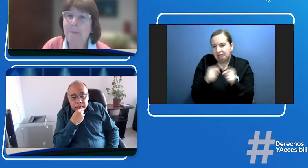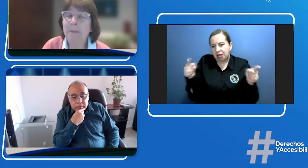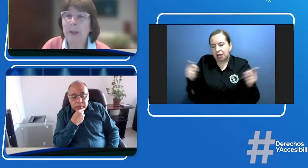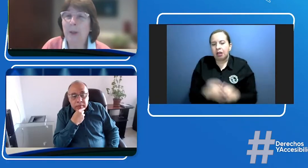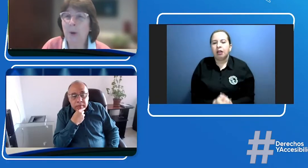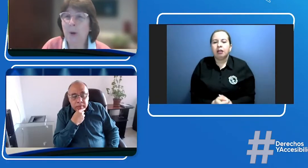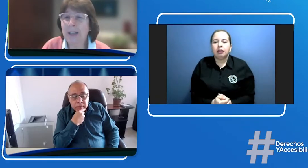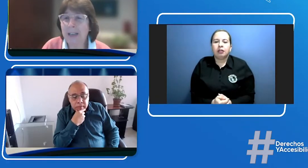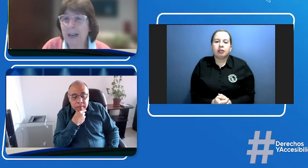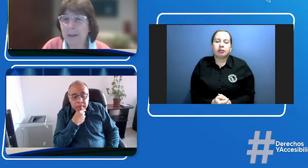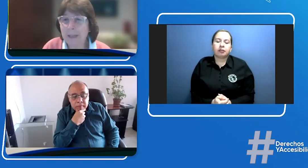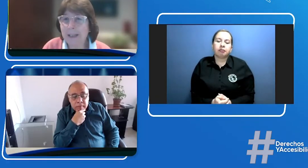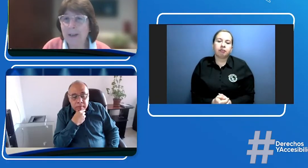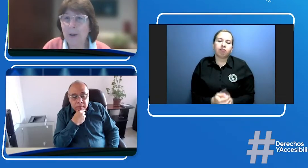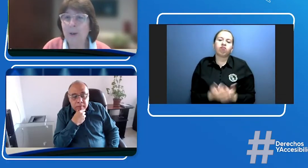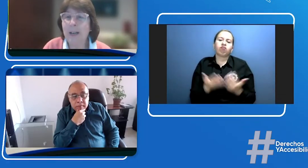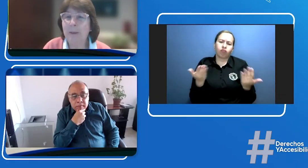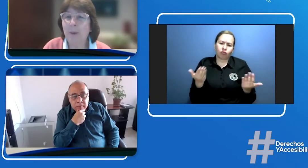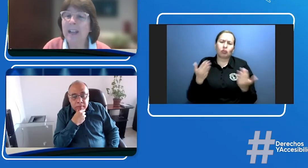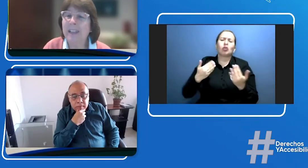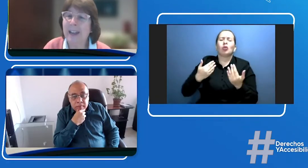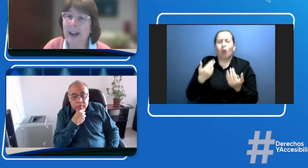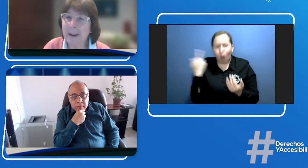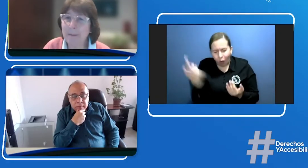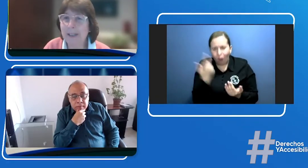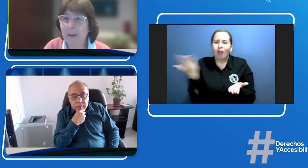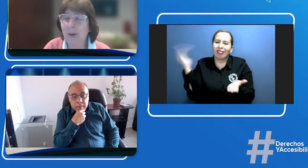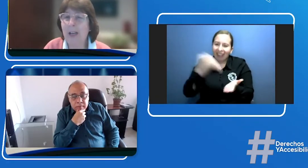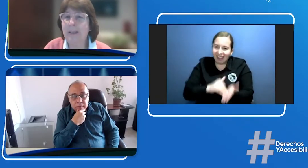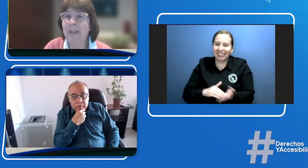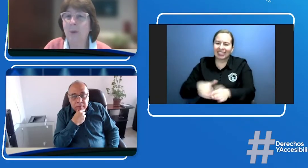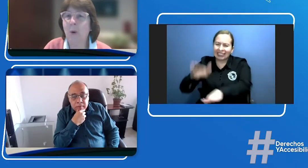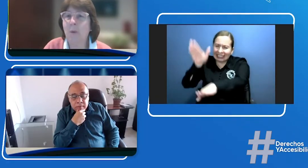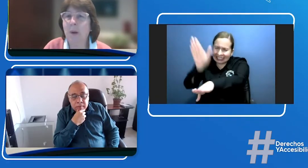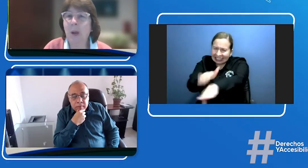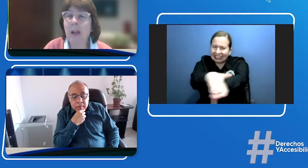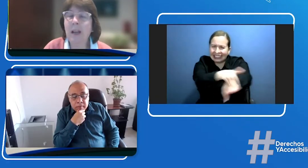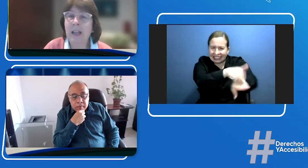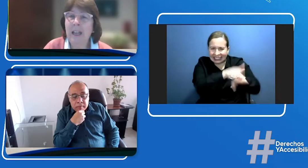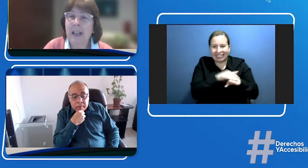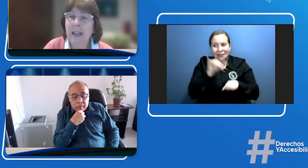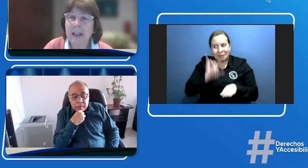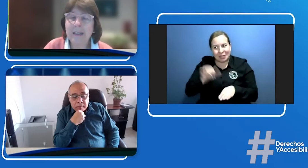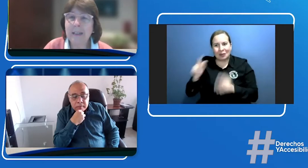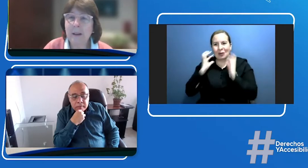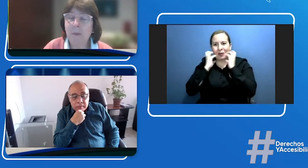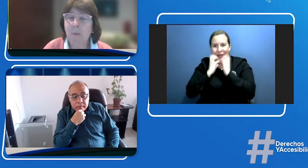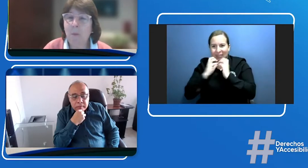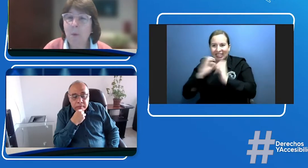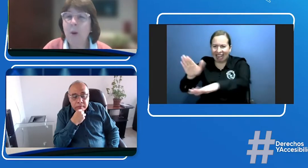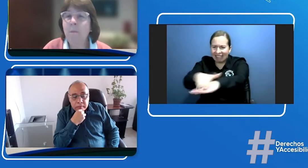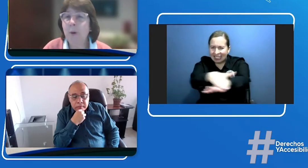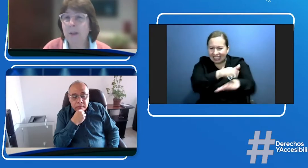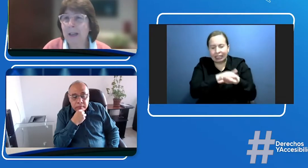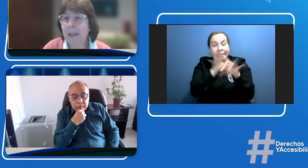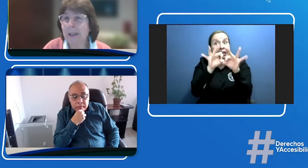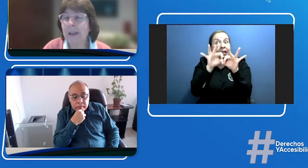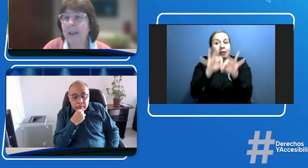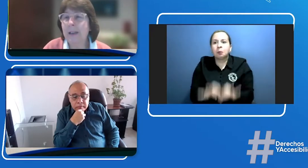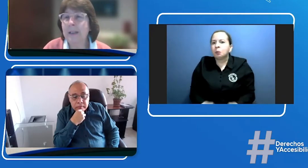permito hacer la invitación digamos reiterar la invitación que les hizo Juan Manuel es muy importante que